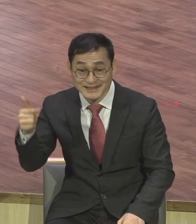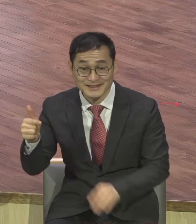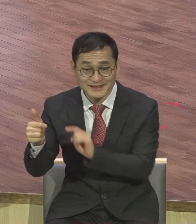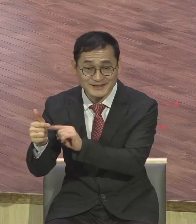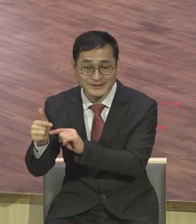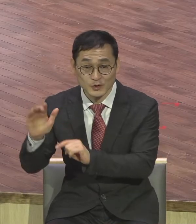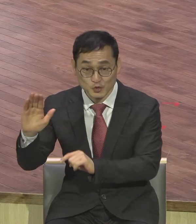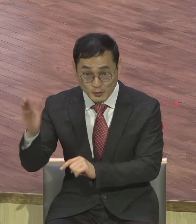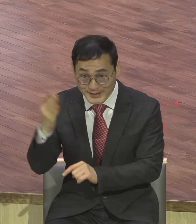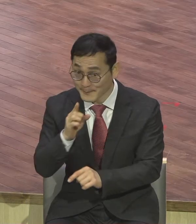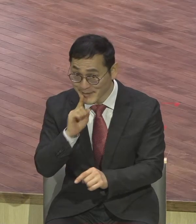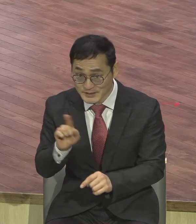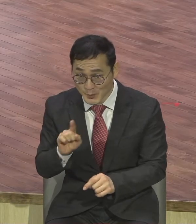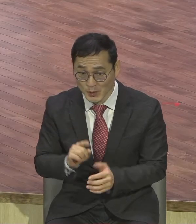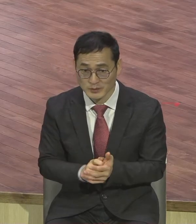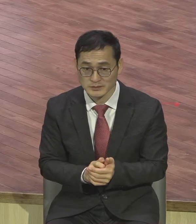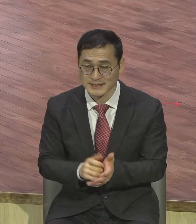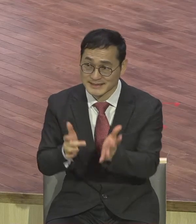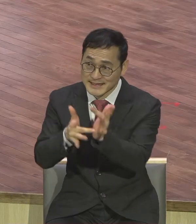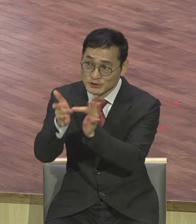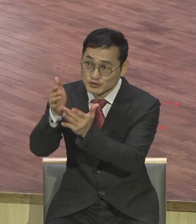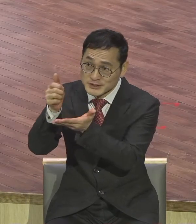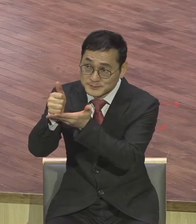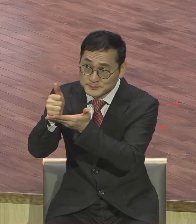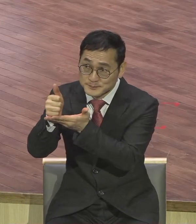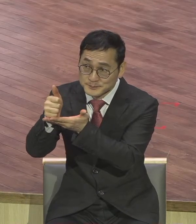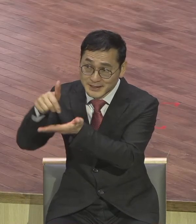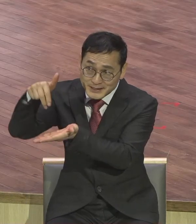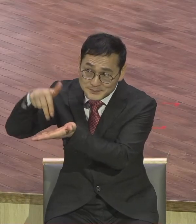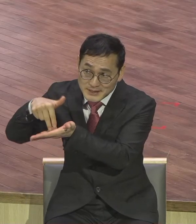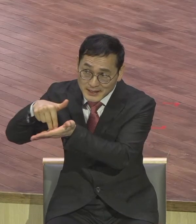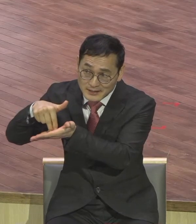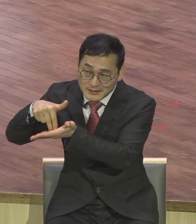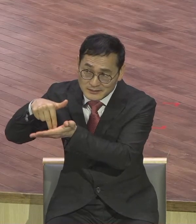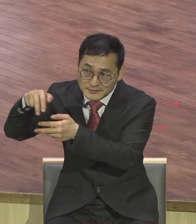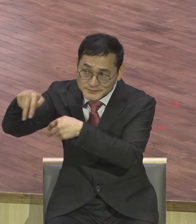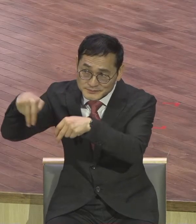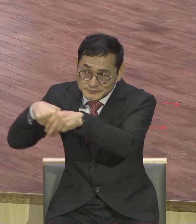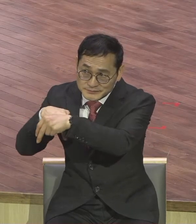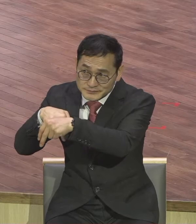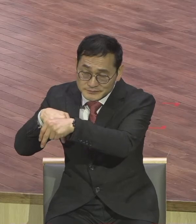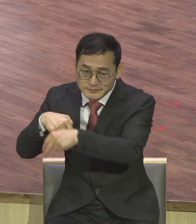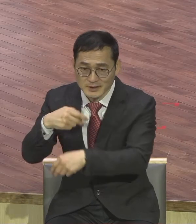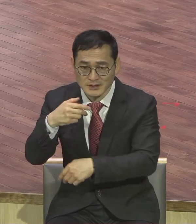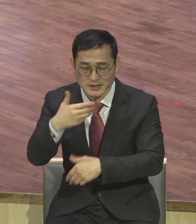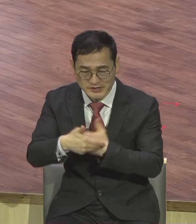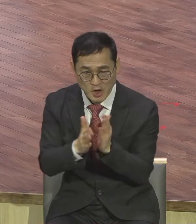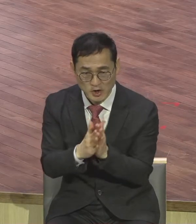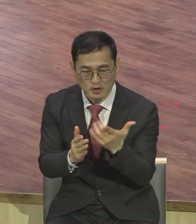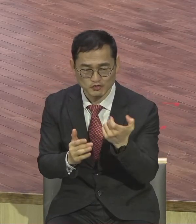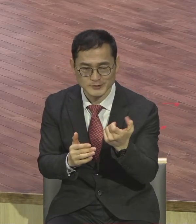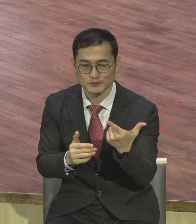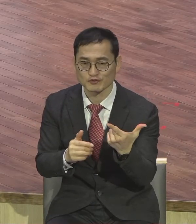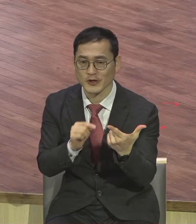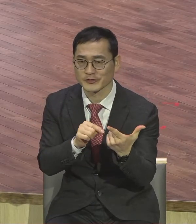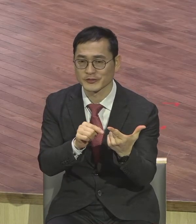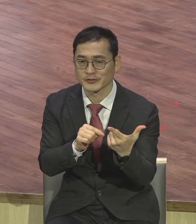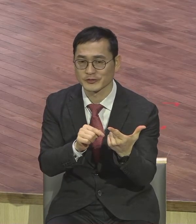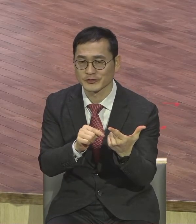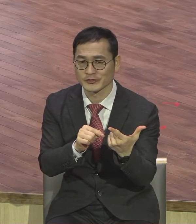성경 66군을 바라보고 접할 수 있어야 돼요 장세기부터 계시로까지 어디를 피해도